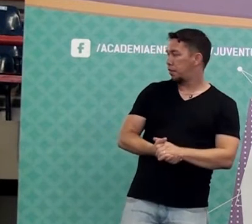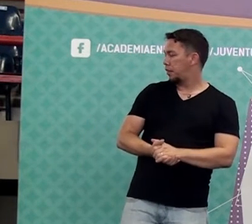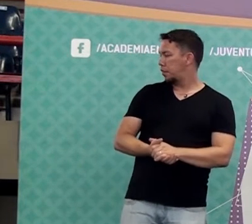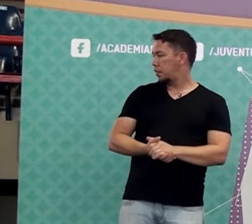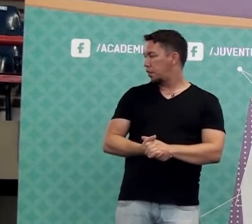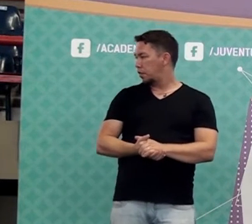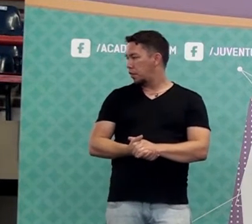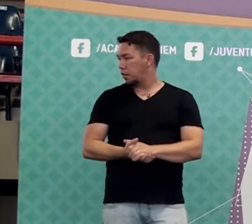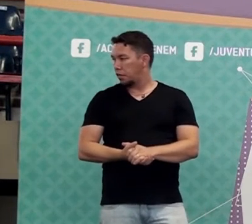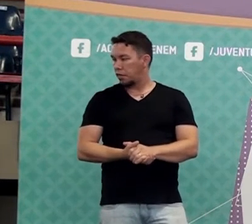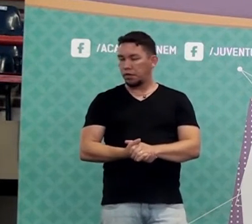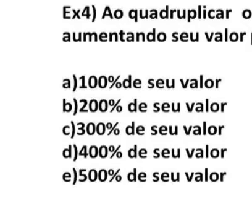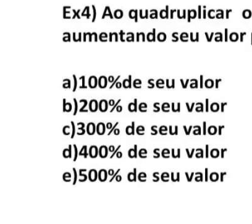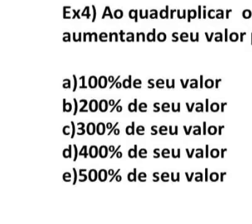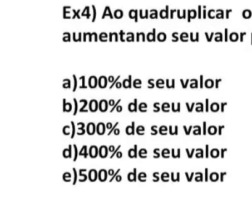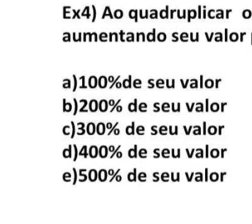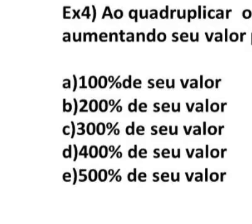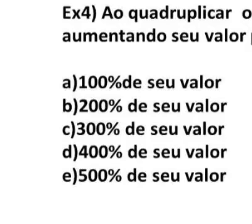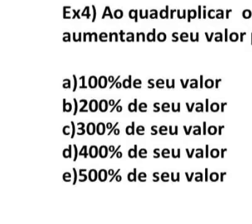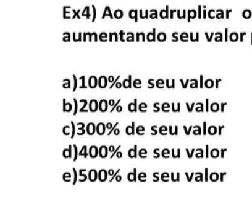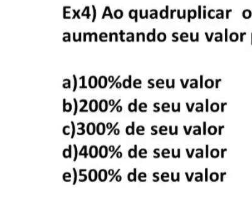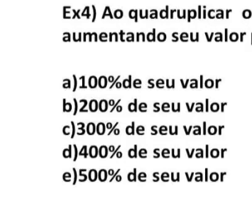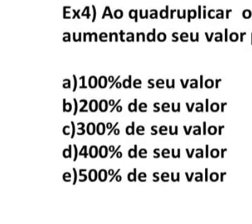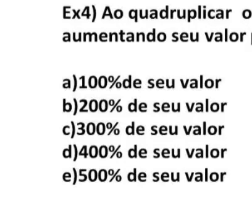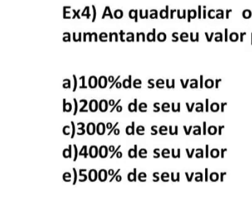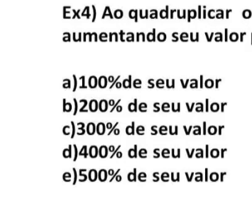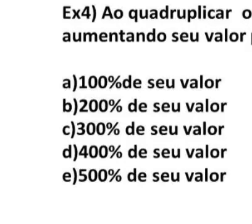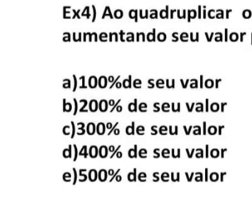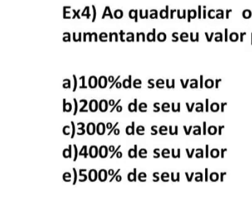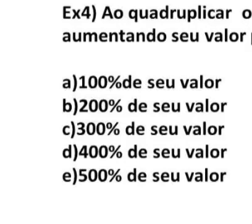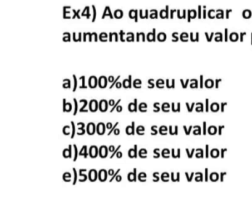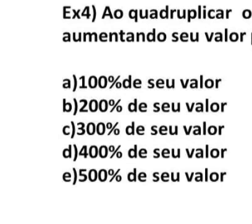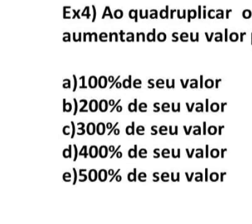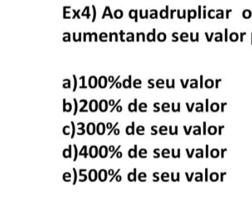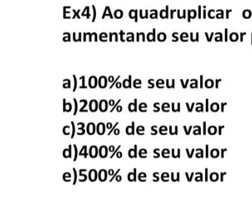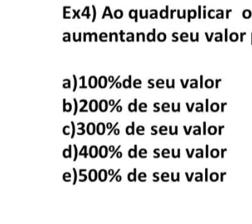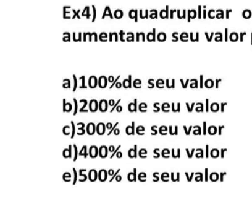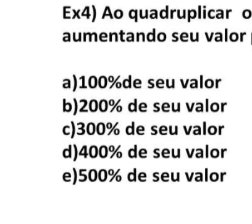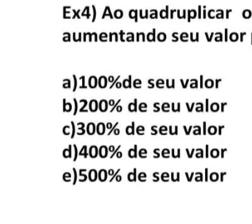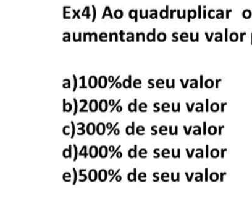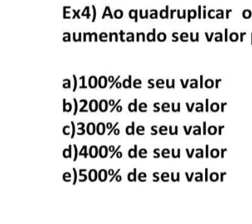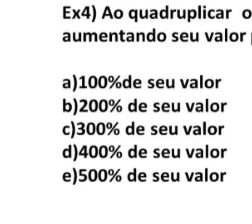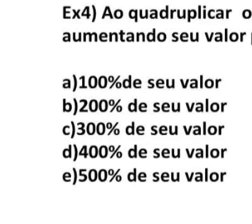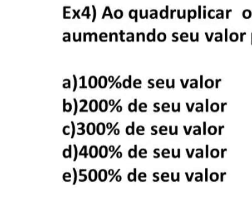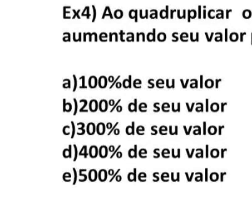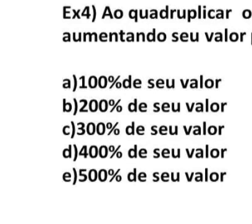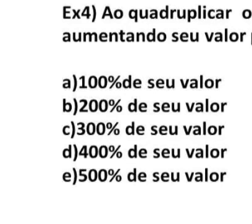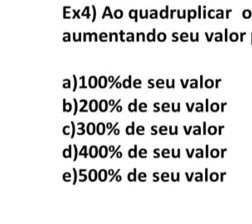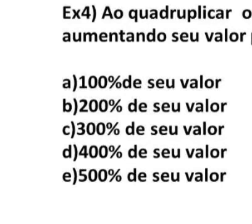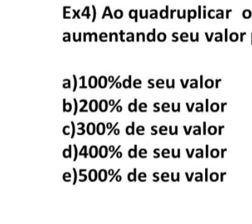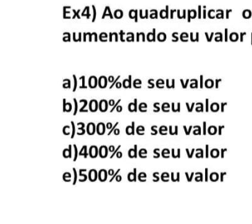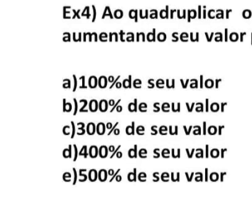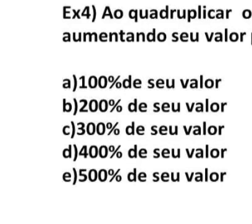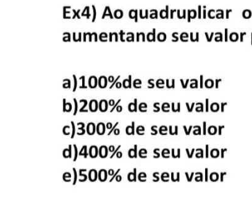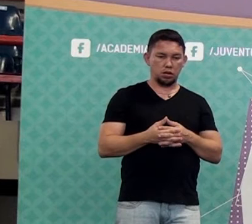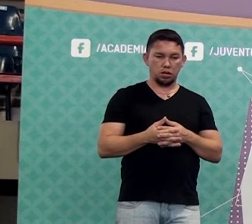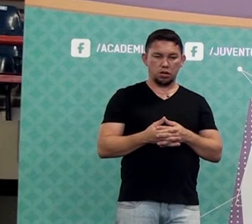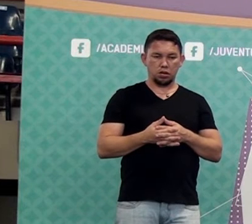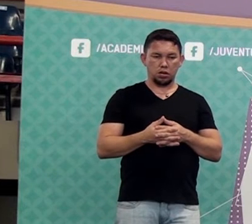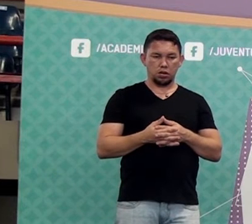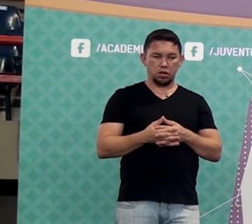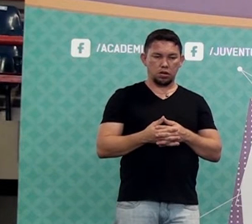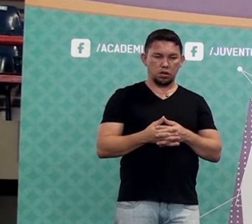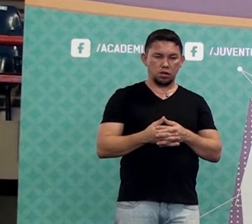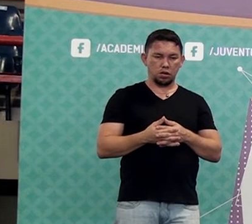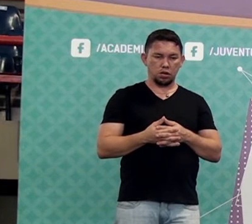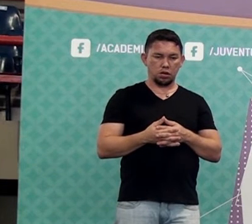Essa é legal, ó. Ao quadruplicar o preço de uma mercadoria, estamos aumentando o seu valor. Opa, peraí. Vamos fazer a